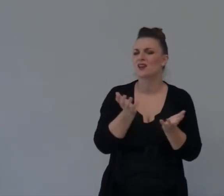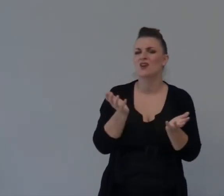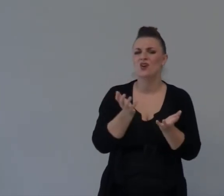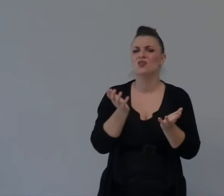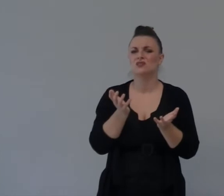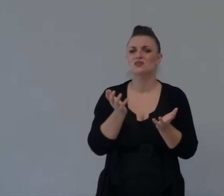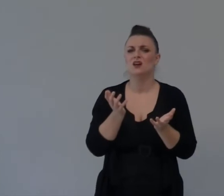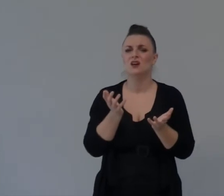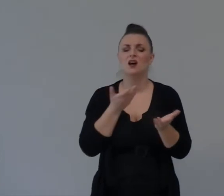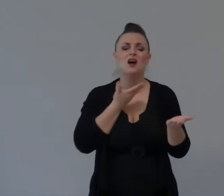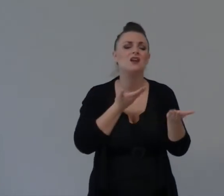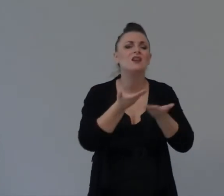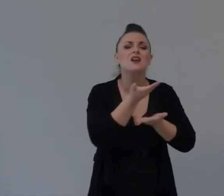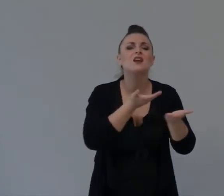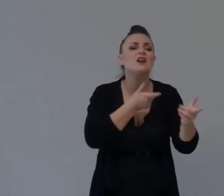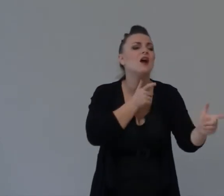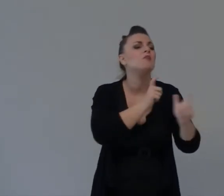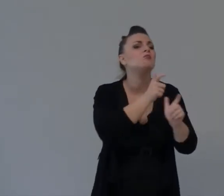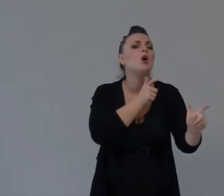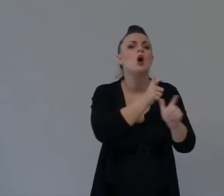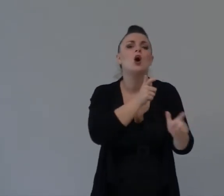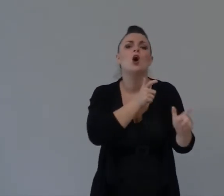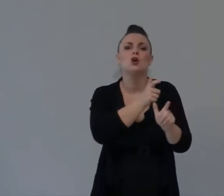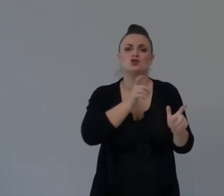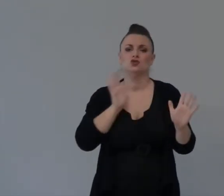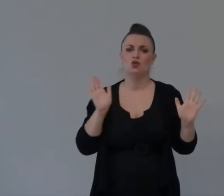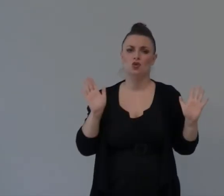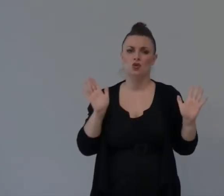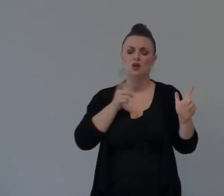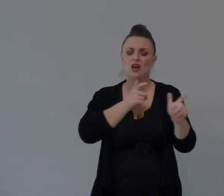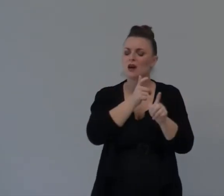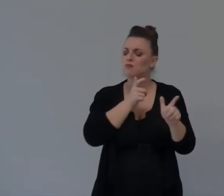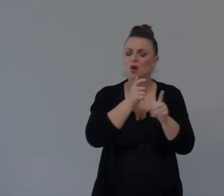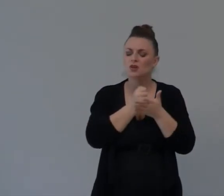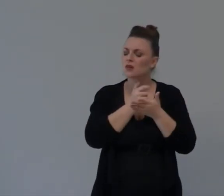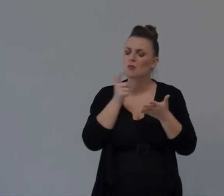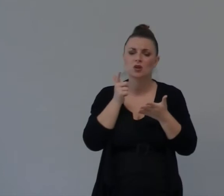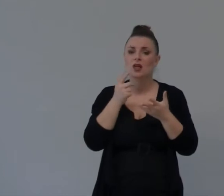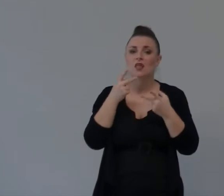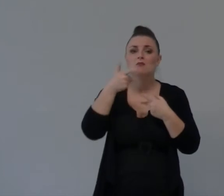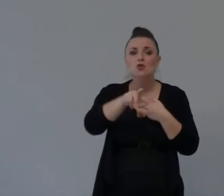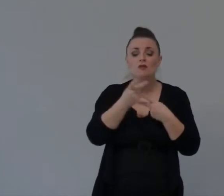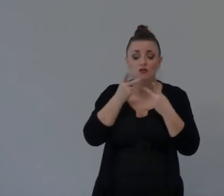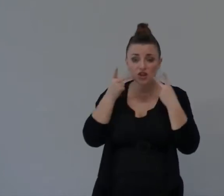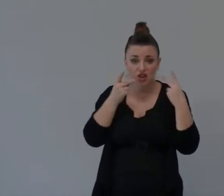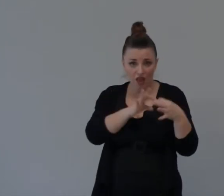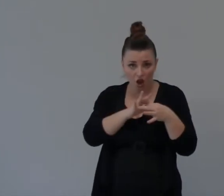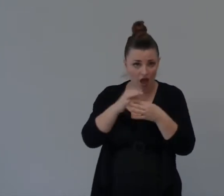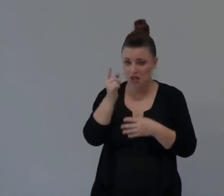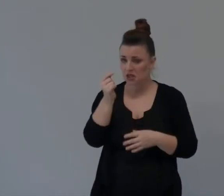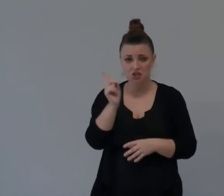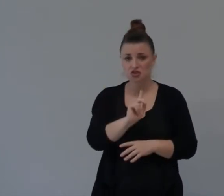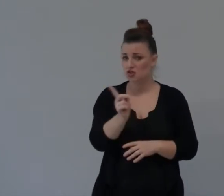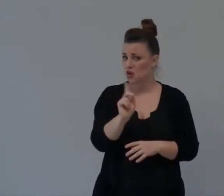Tu Ami Con La Tua Morgia Con La Felicità Non Viene Dai Soldi Ma Dal